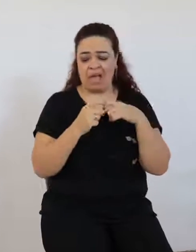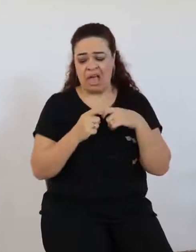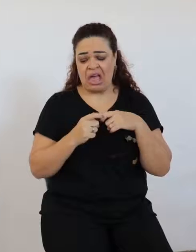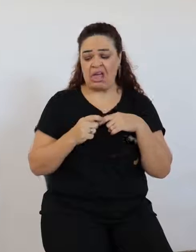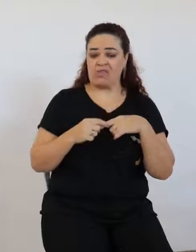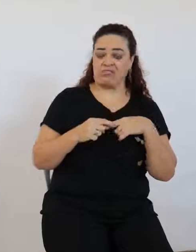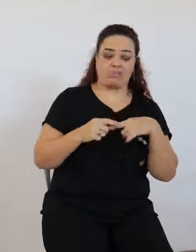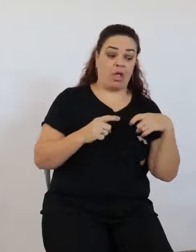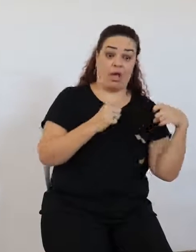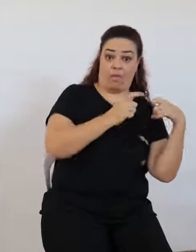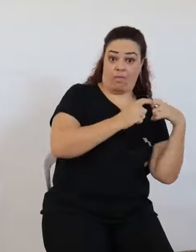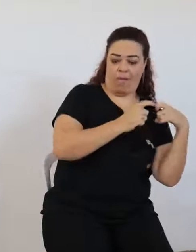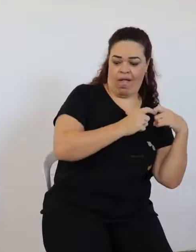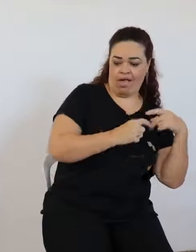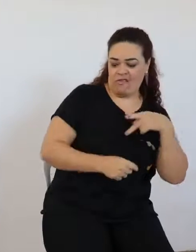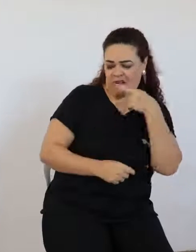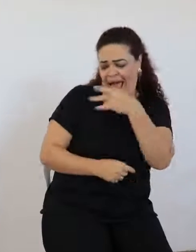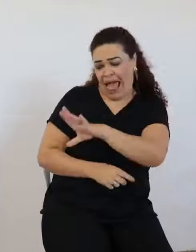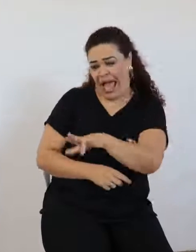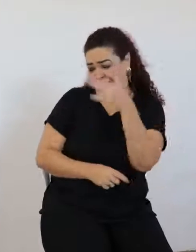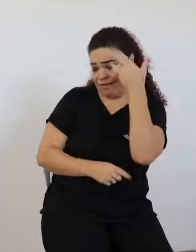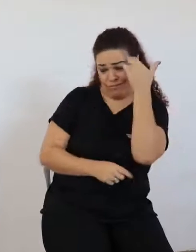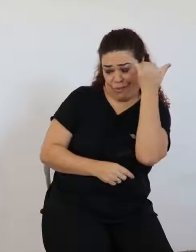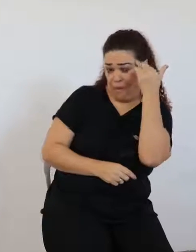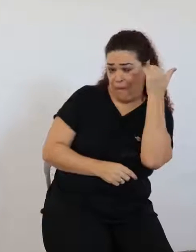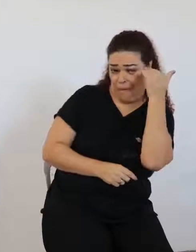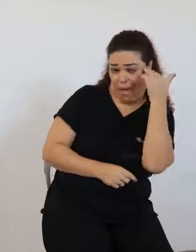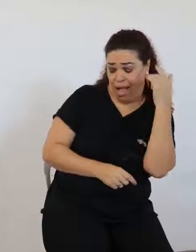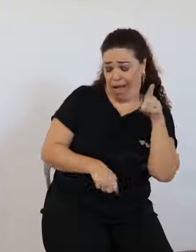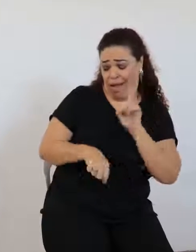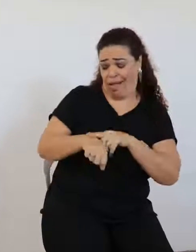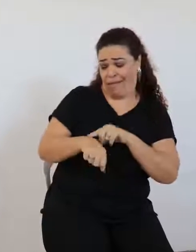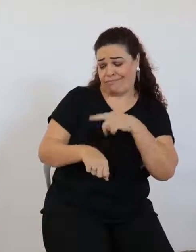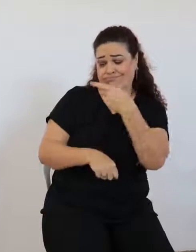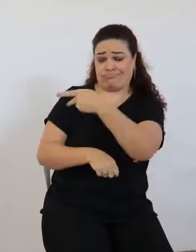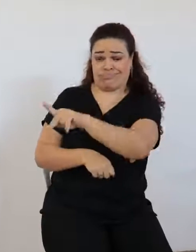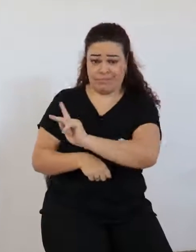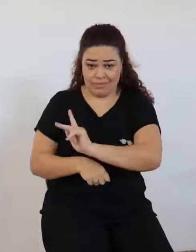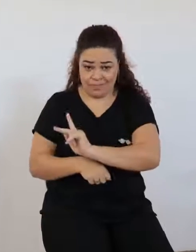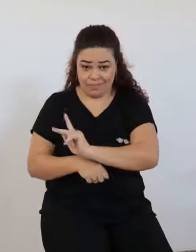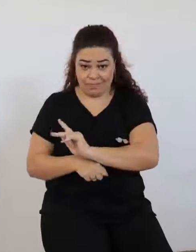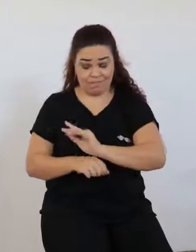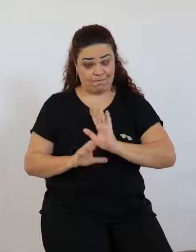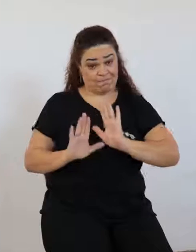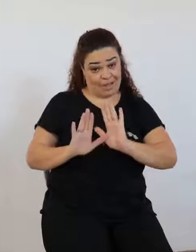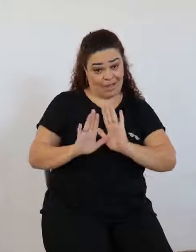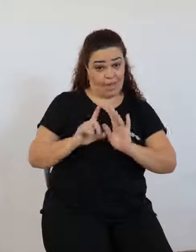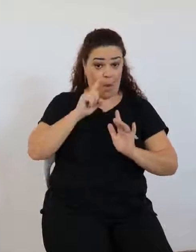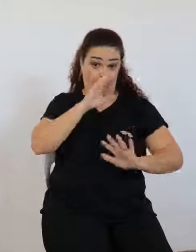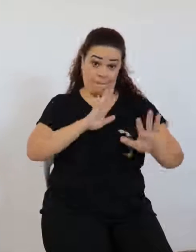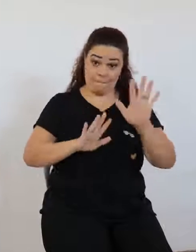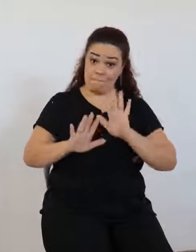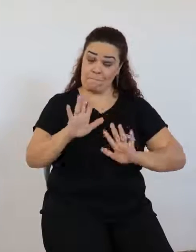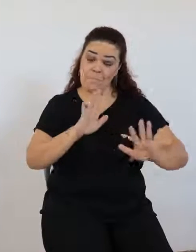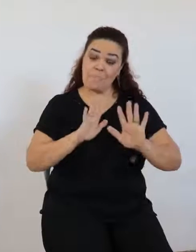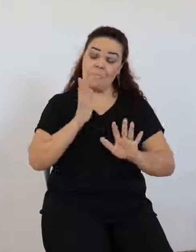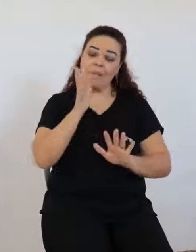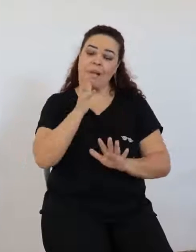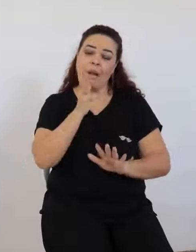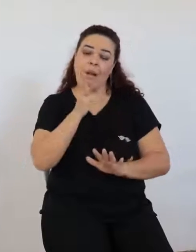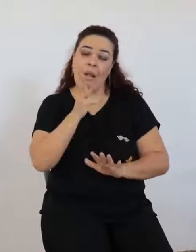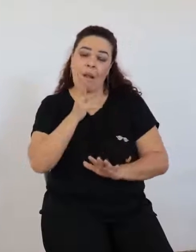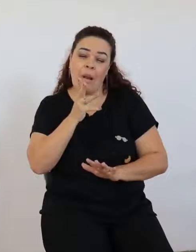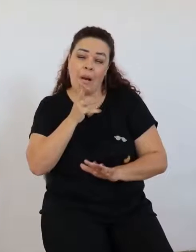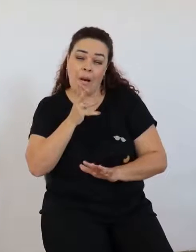mesmo, cada criança tem o seu tempo. Então, quanto mais a gente demora para procurar o auxílio, pior vai ser